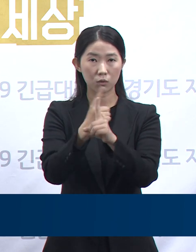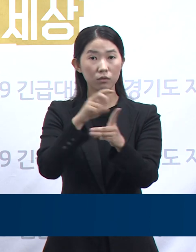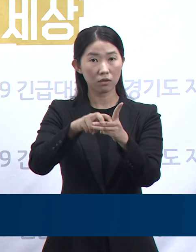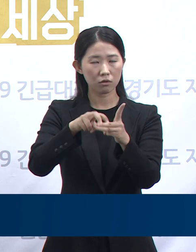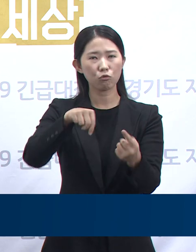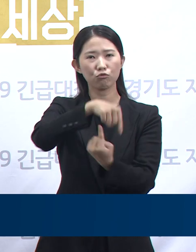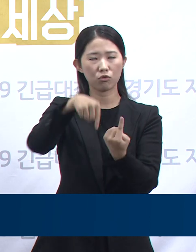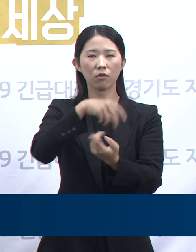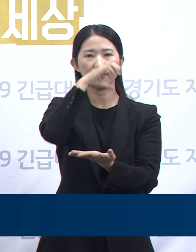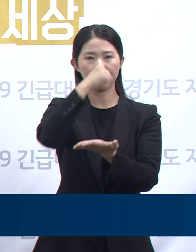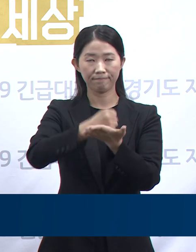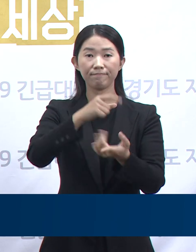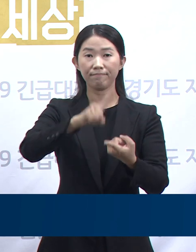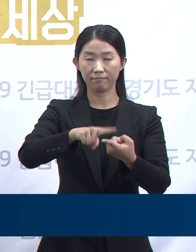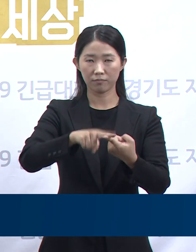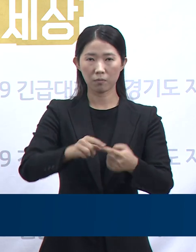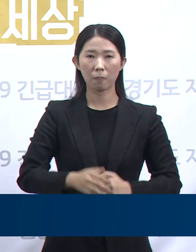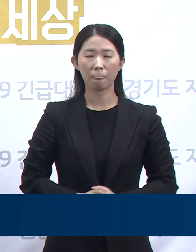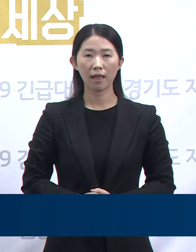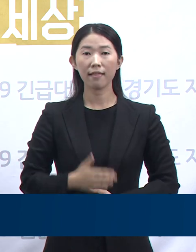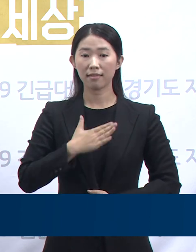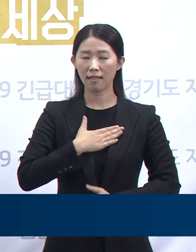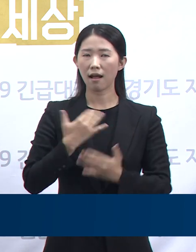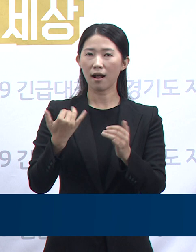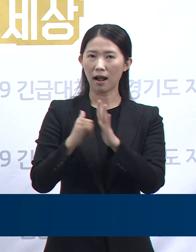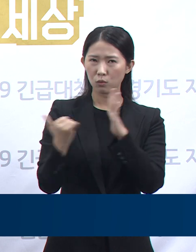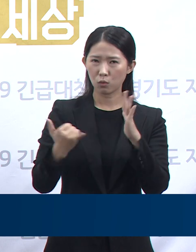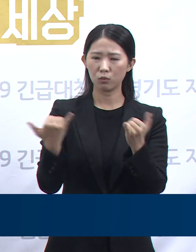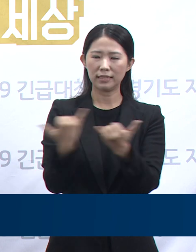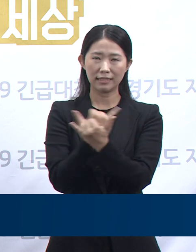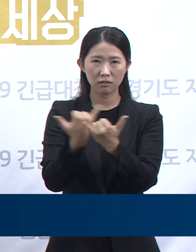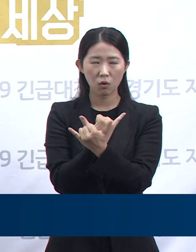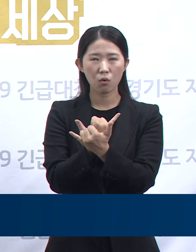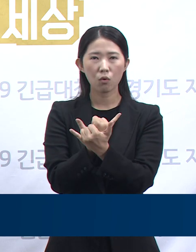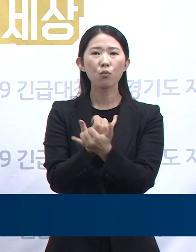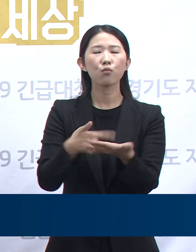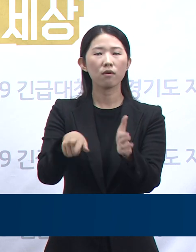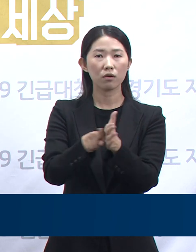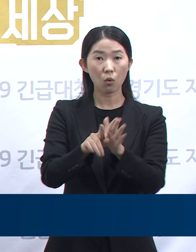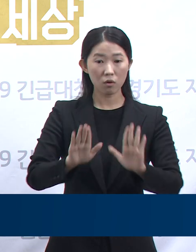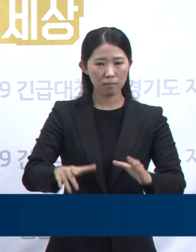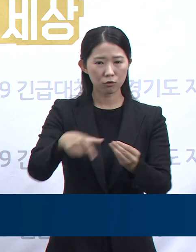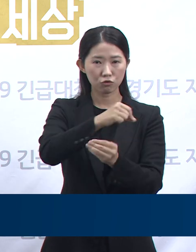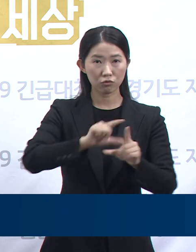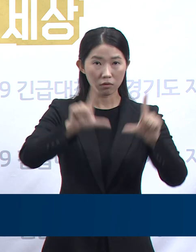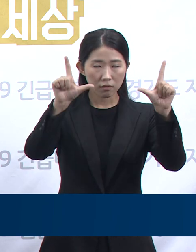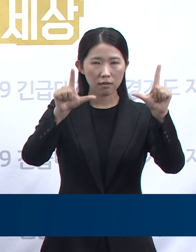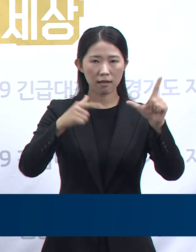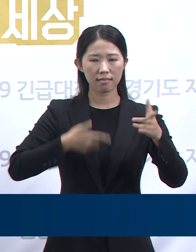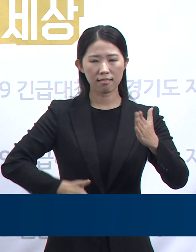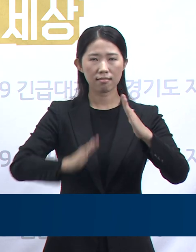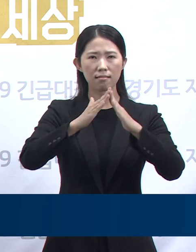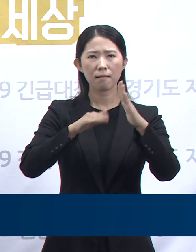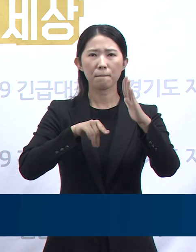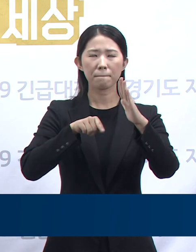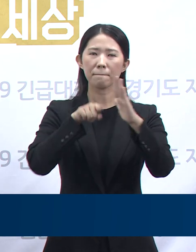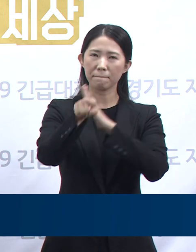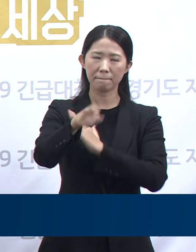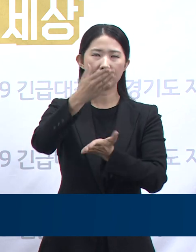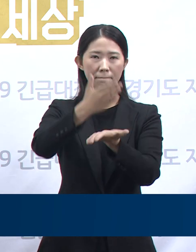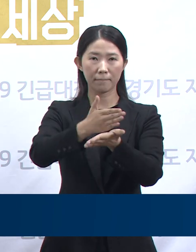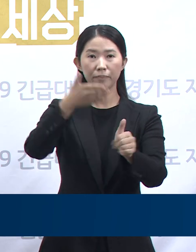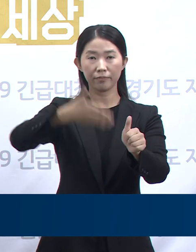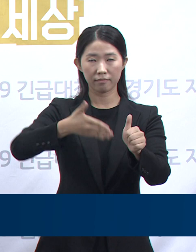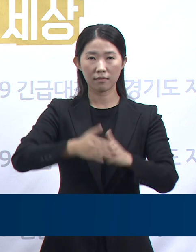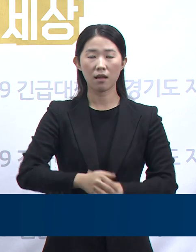건강과 안전을 위해 올 추석에는 고향 방문을 자제할 것을 부탁드리겠습니다. 사무실, 병원 등에서